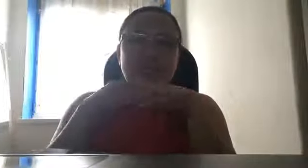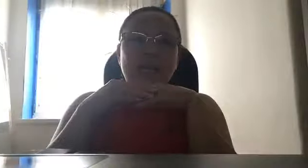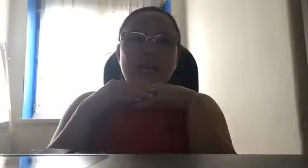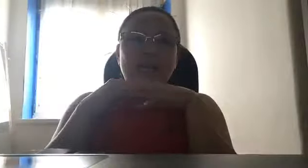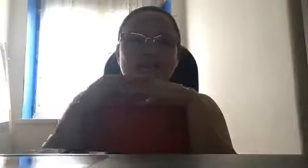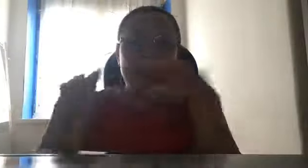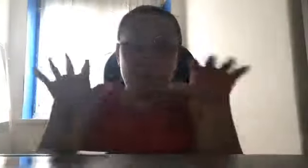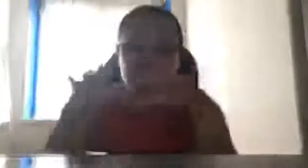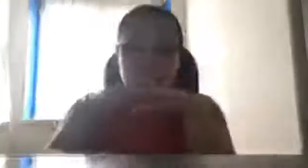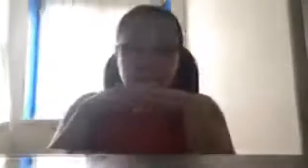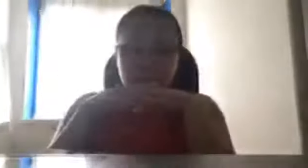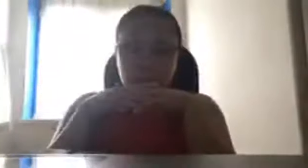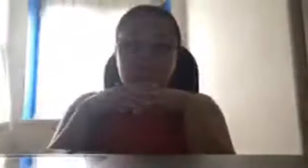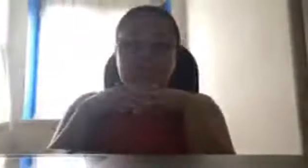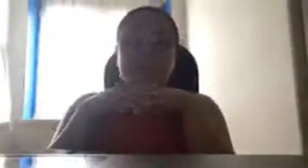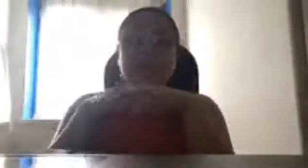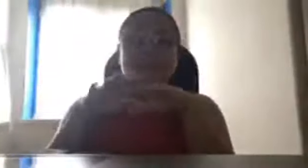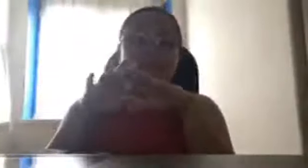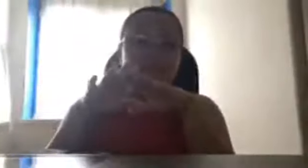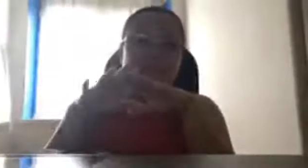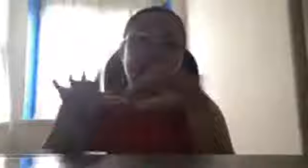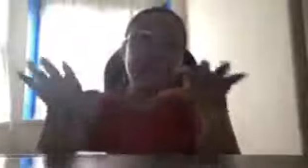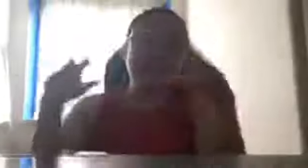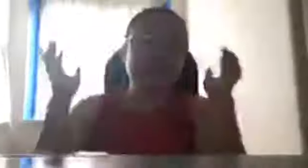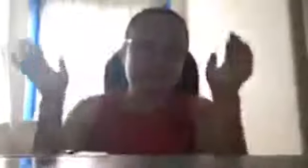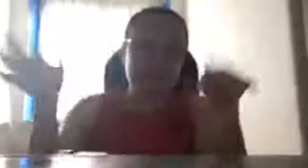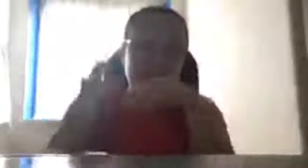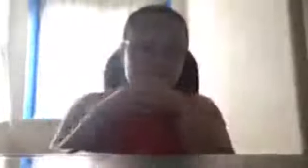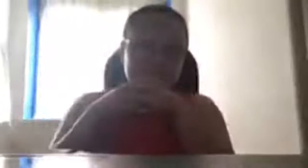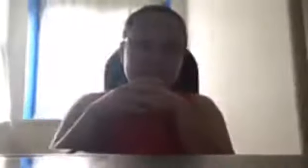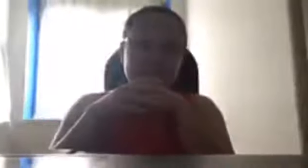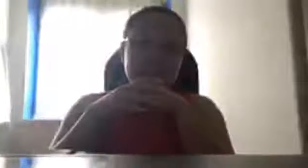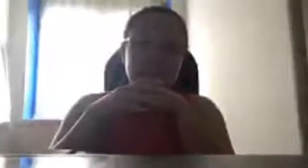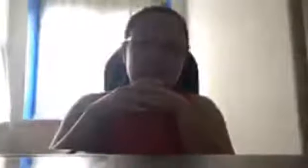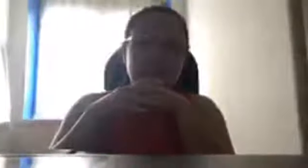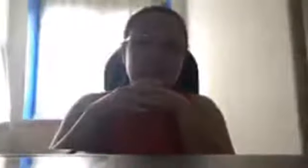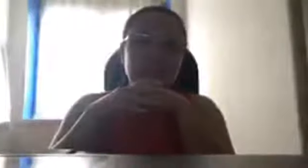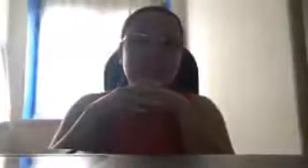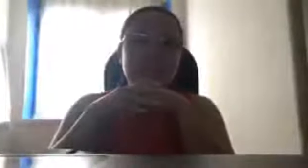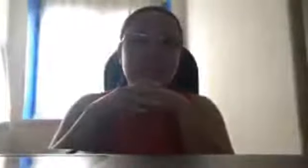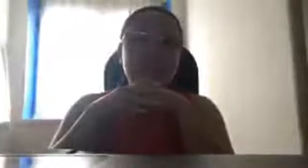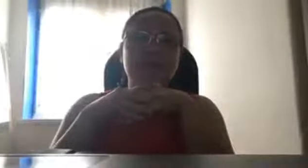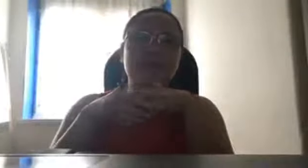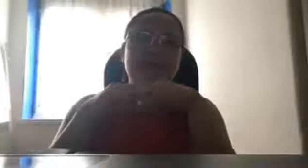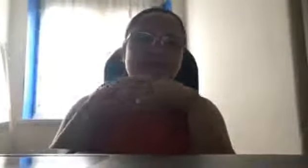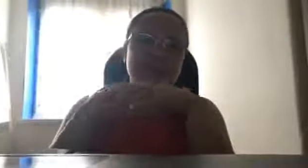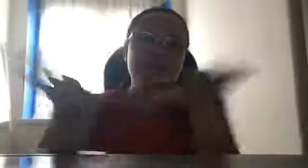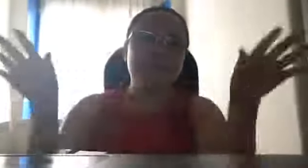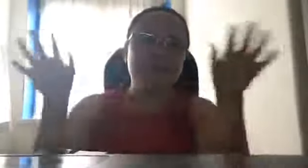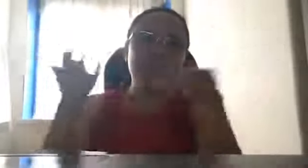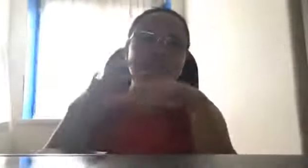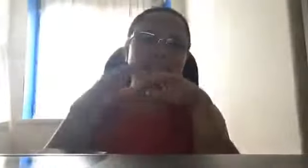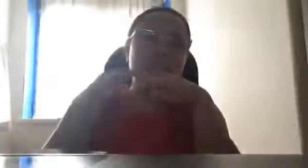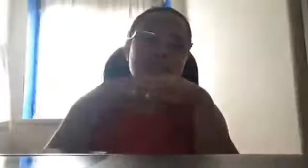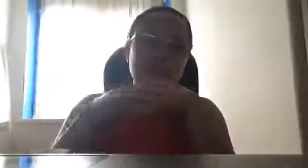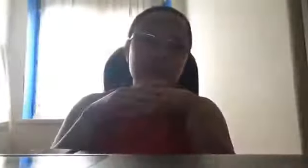Kasi tulong po yan sa environment, una-una. So, yun po, grain revolution